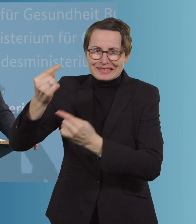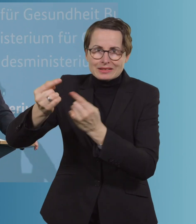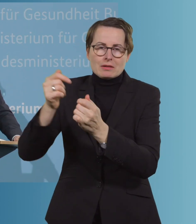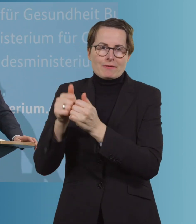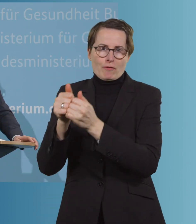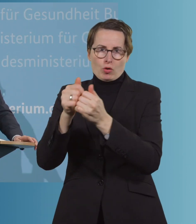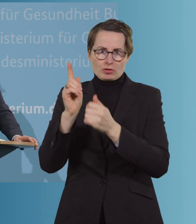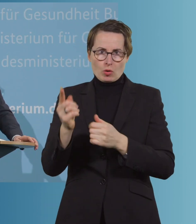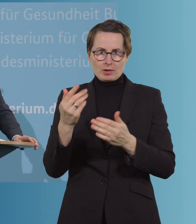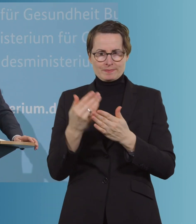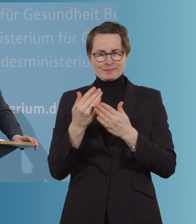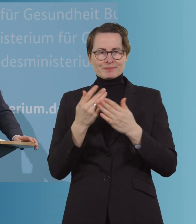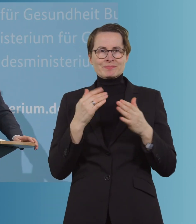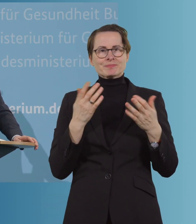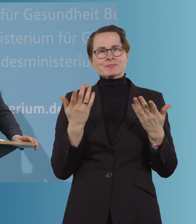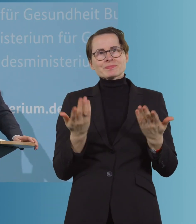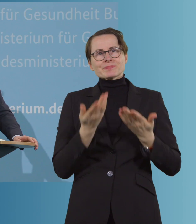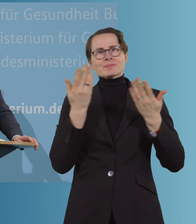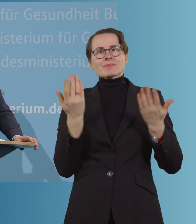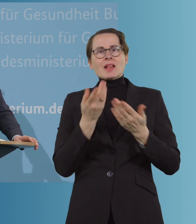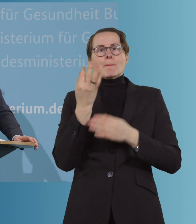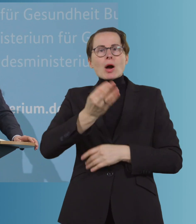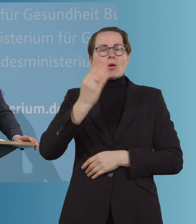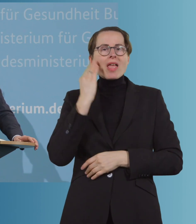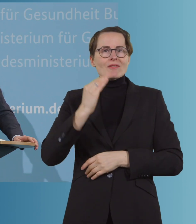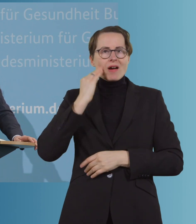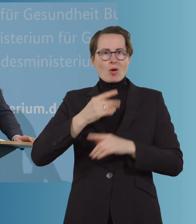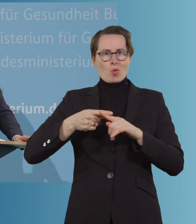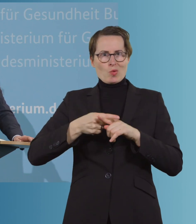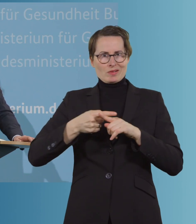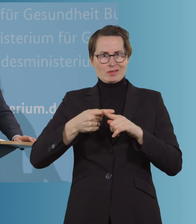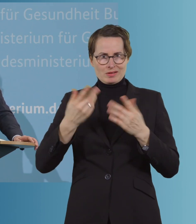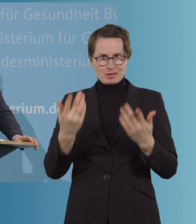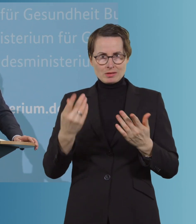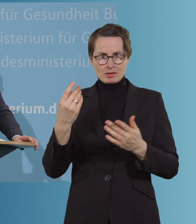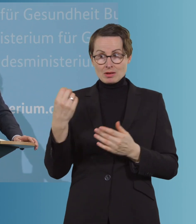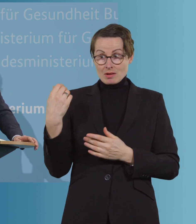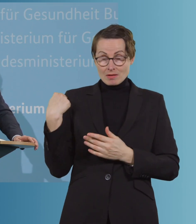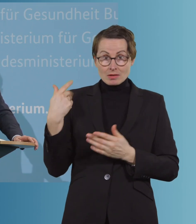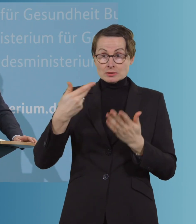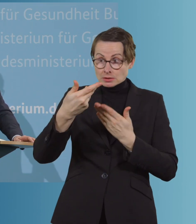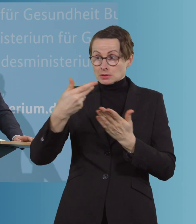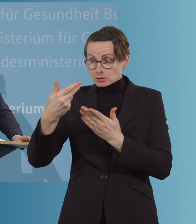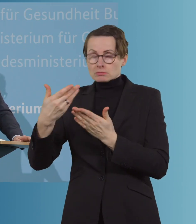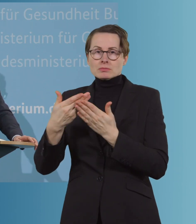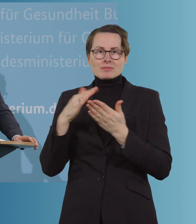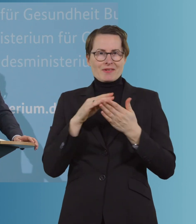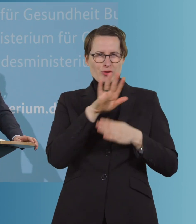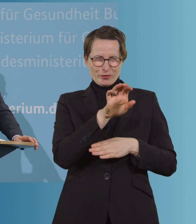Erfahrungswert. Natürlich ist das sozusagen ein aus der Erfahrung hergeleiteter, miteinander ja vereinbarter Wert gewesen, die 50 pro 100.000